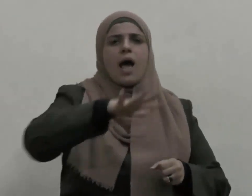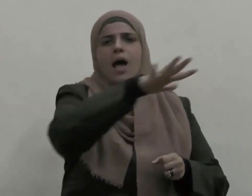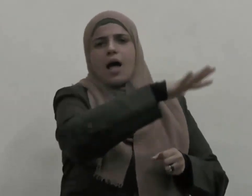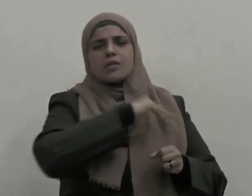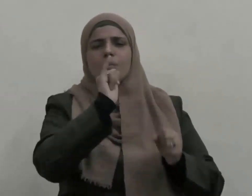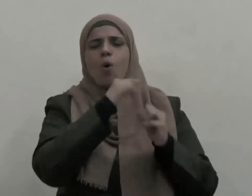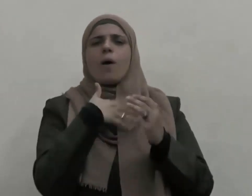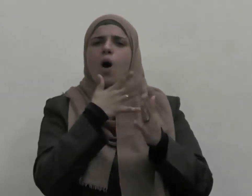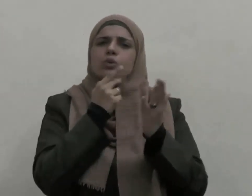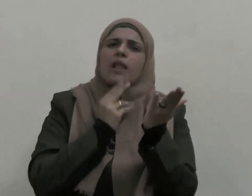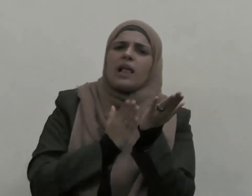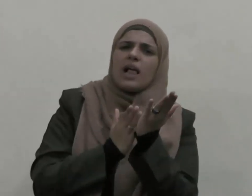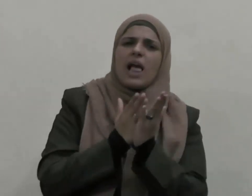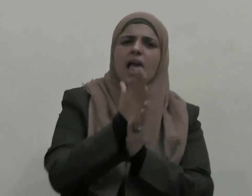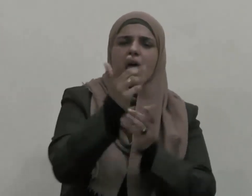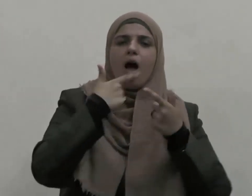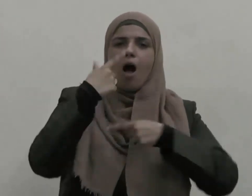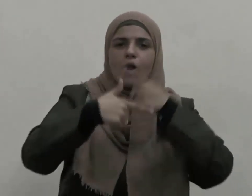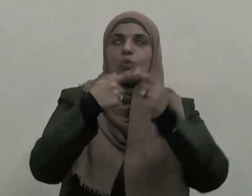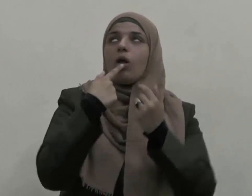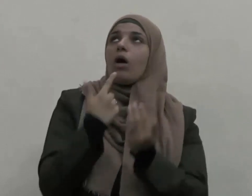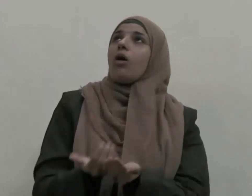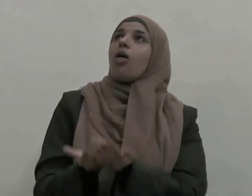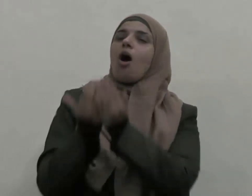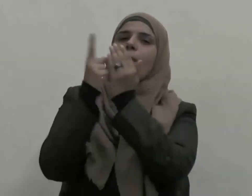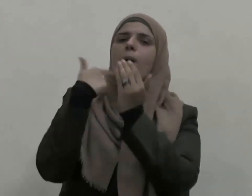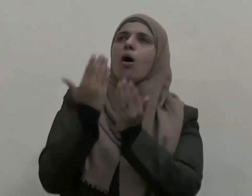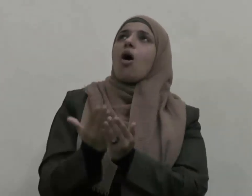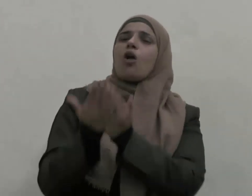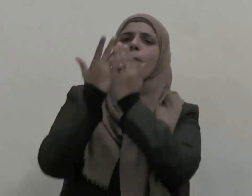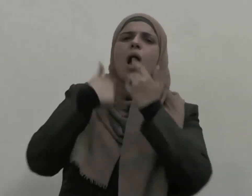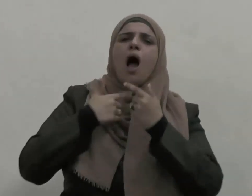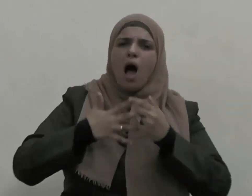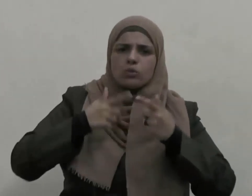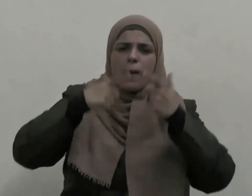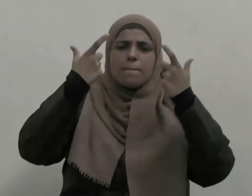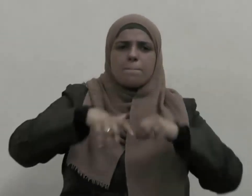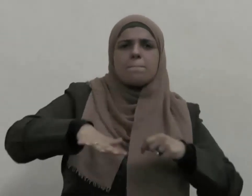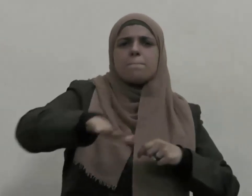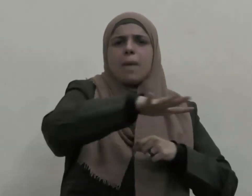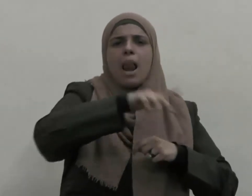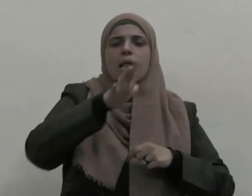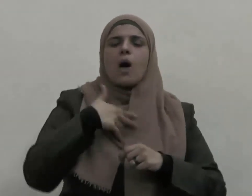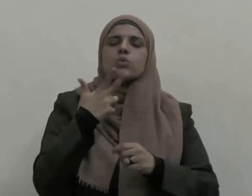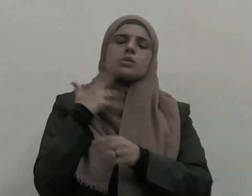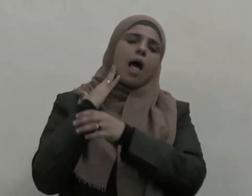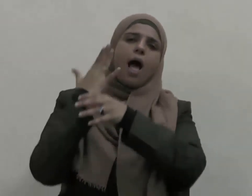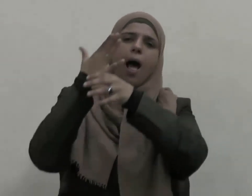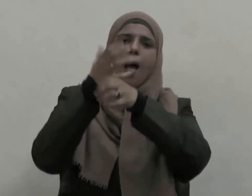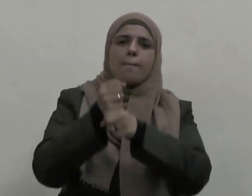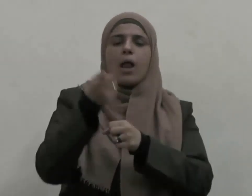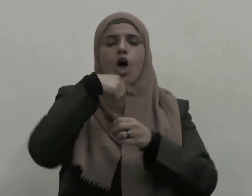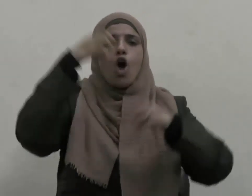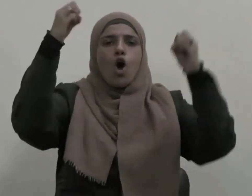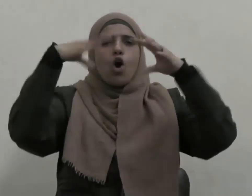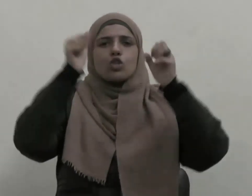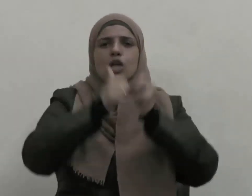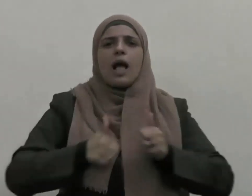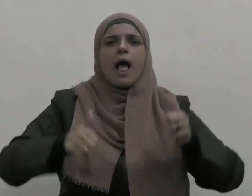لهم قائلا رب جعل هذا بلدا آمنا وارزق أهله من الثمرات من آمن